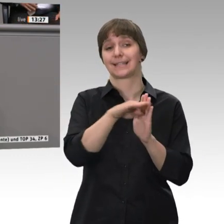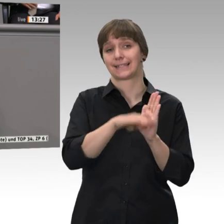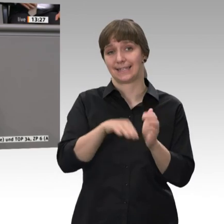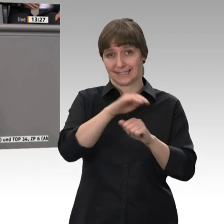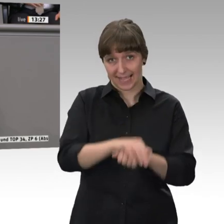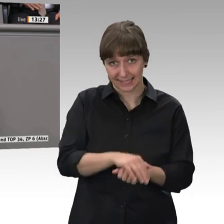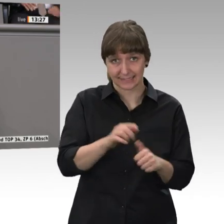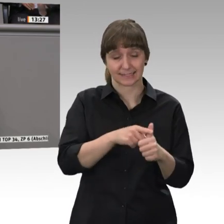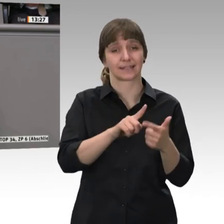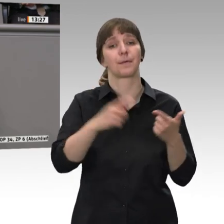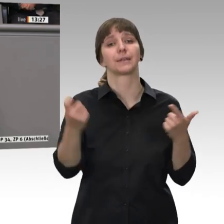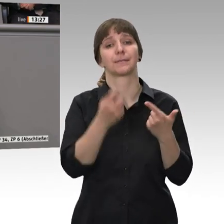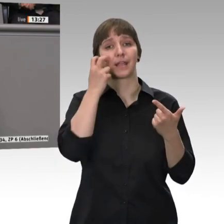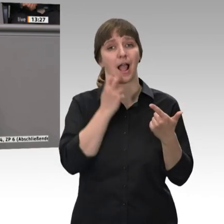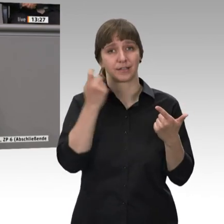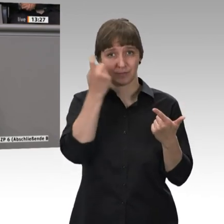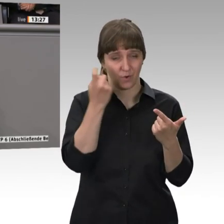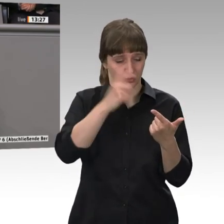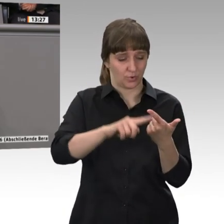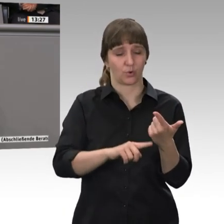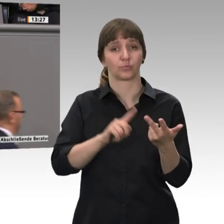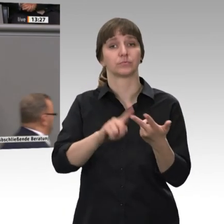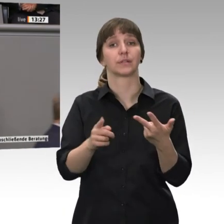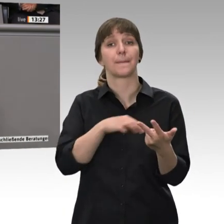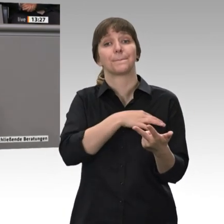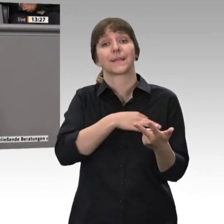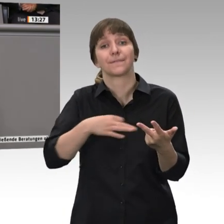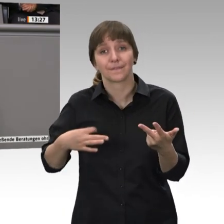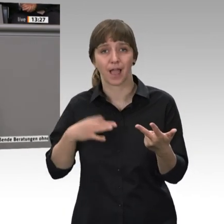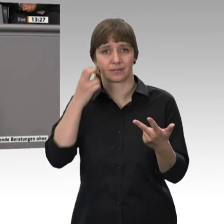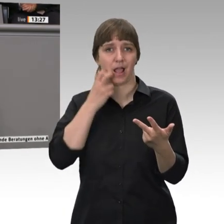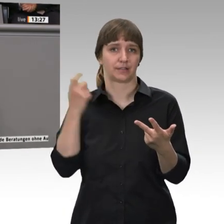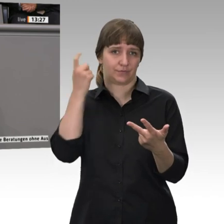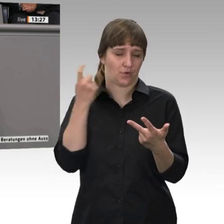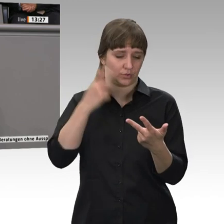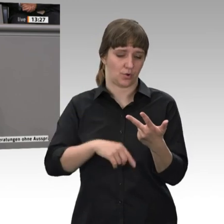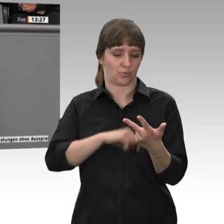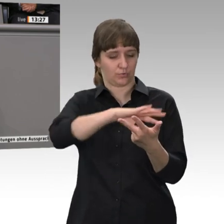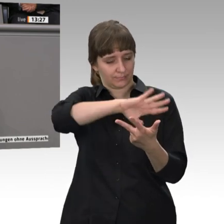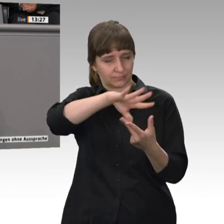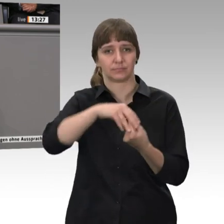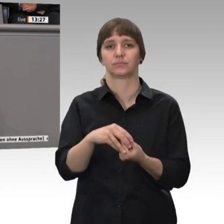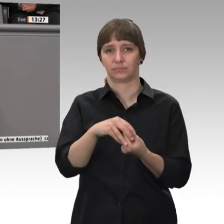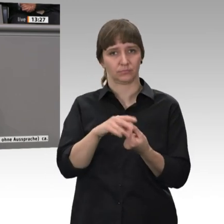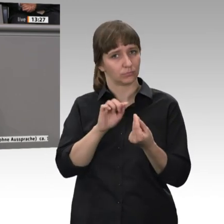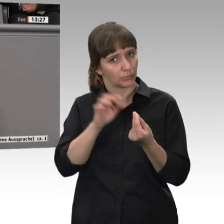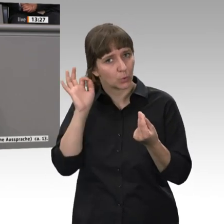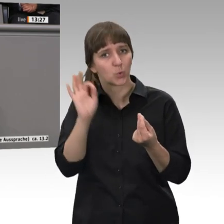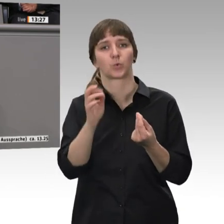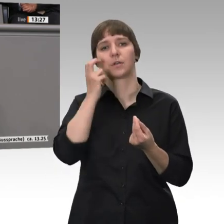Altersversorgung und zusätzlich die private Altersversorgung sind der Bestandteil einer guten Altersversorgung, und zwar einer